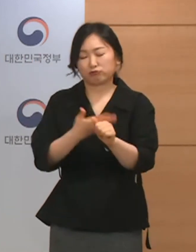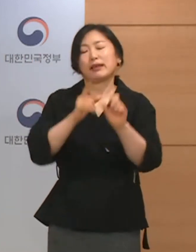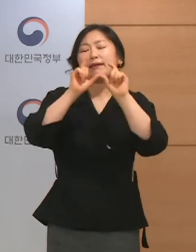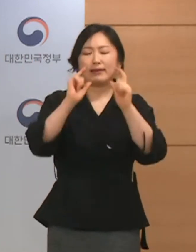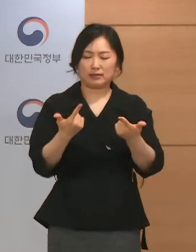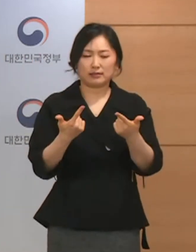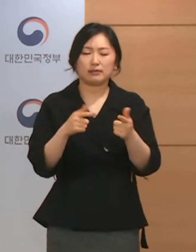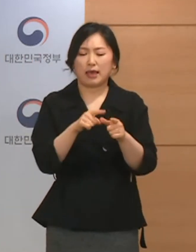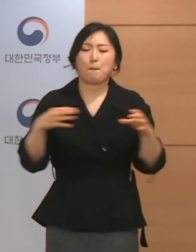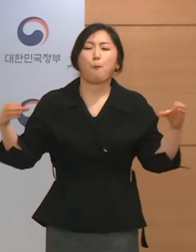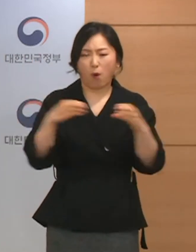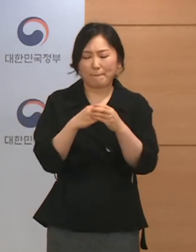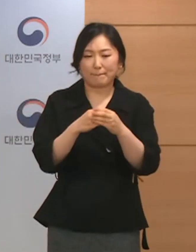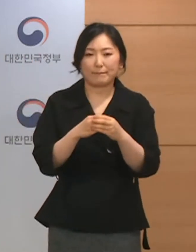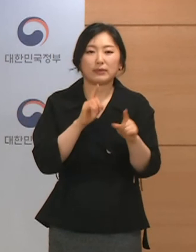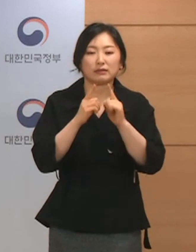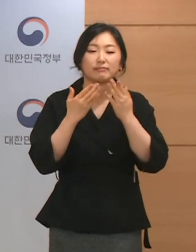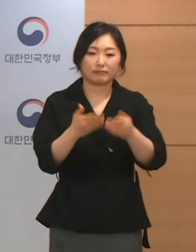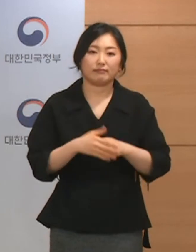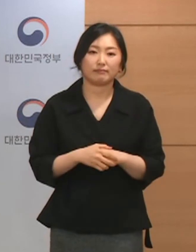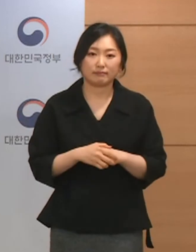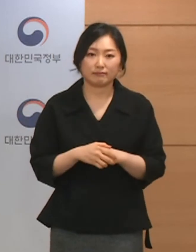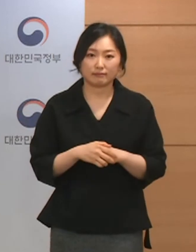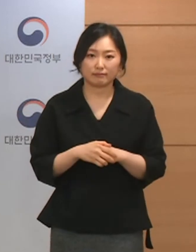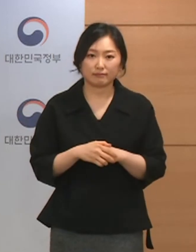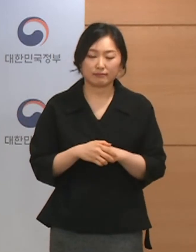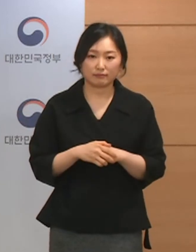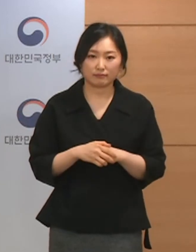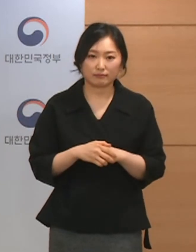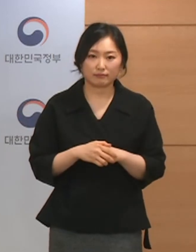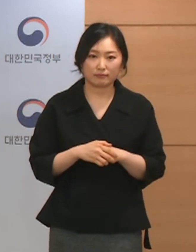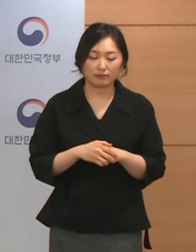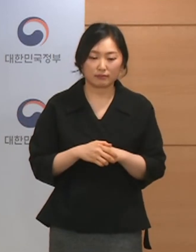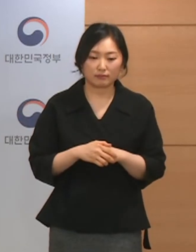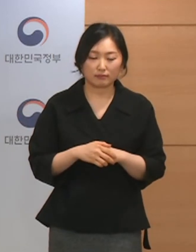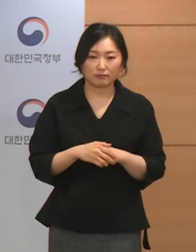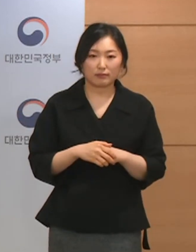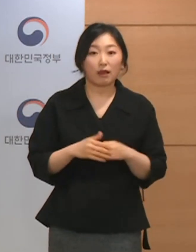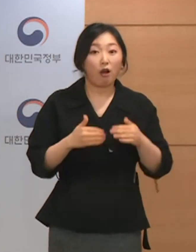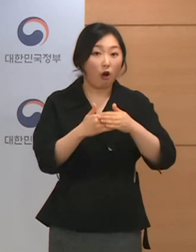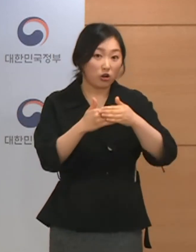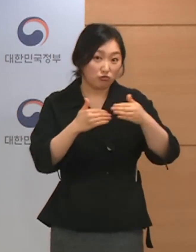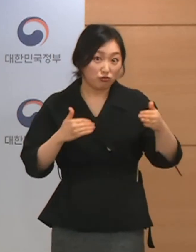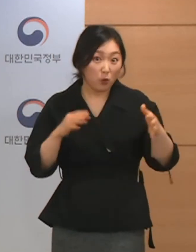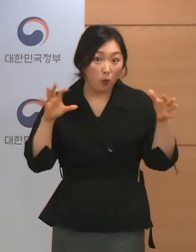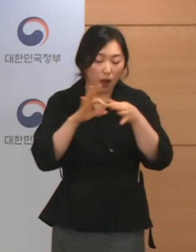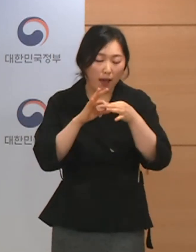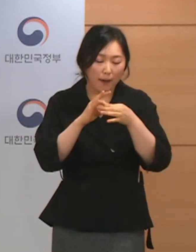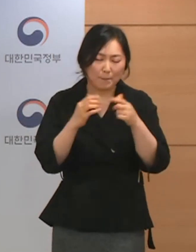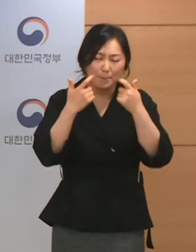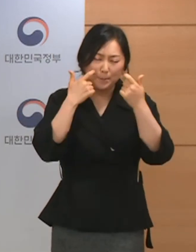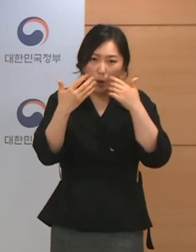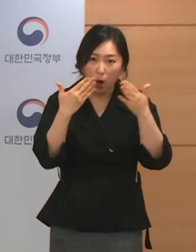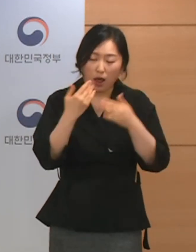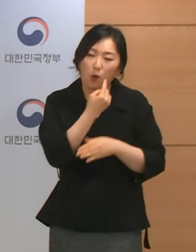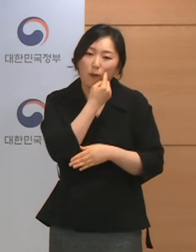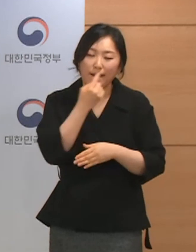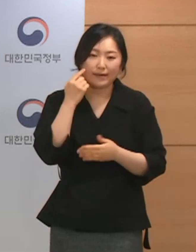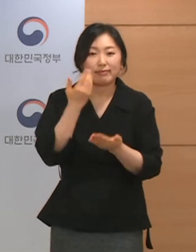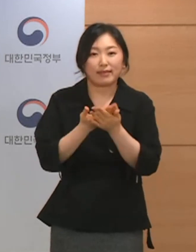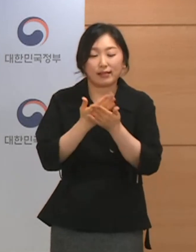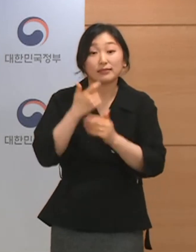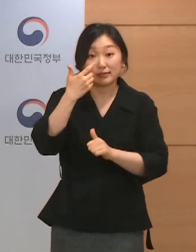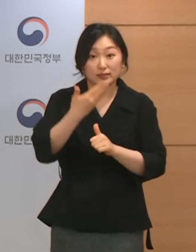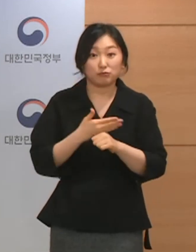내용입니다. 네 다음 질문들은 거리 두기 관련해서 좀 명확하게 확인해달라는 질의입니다.